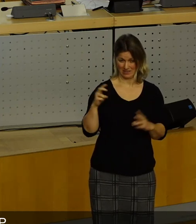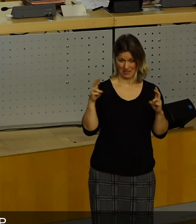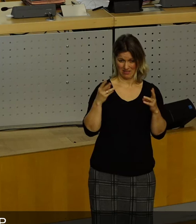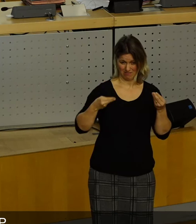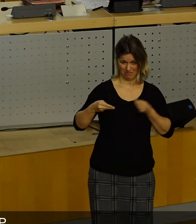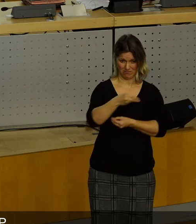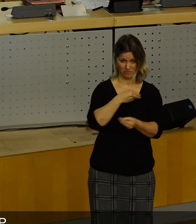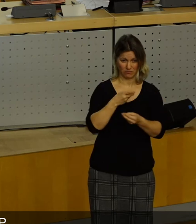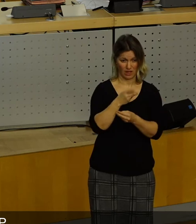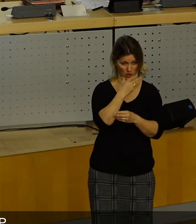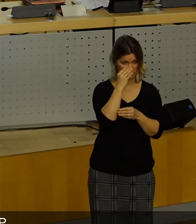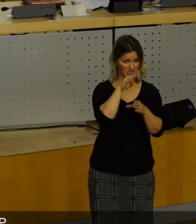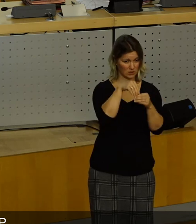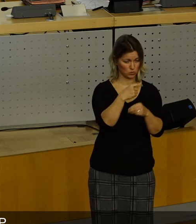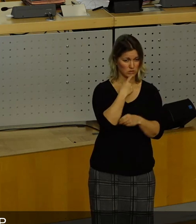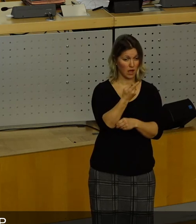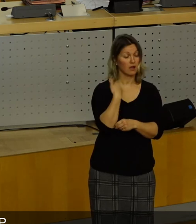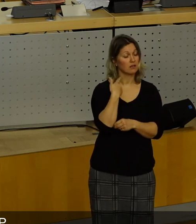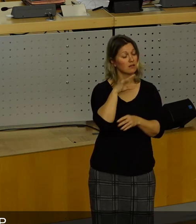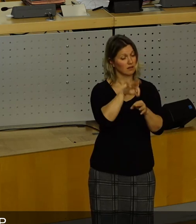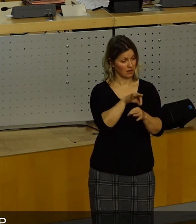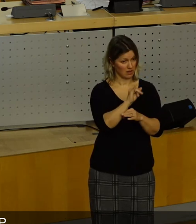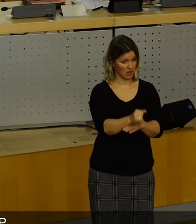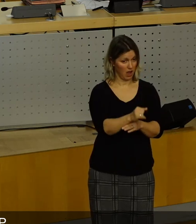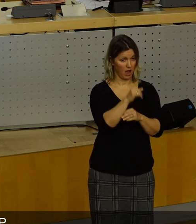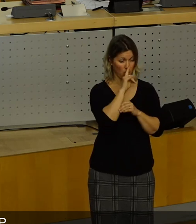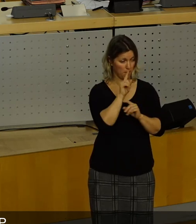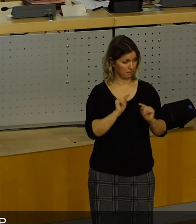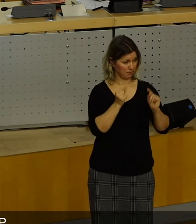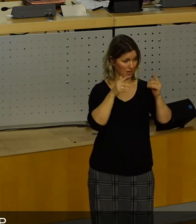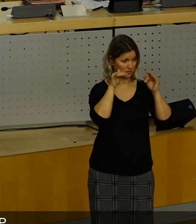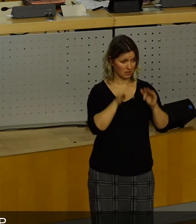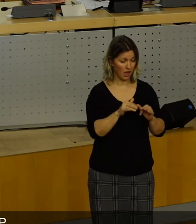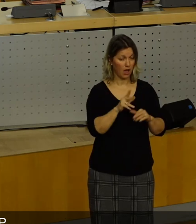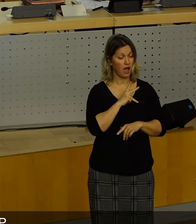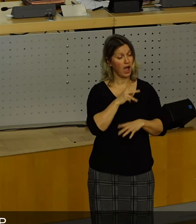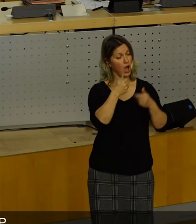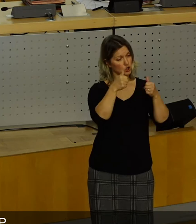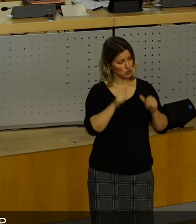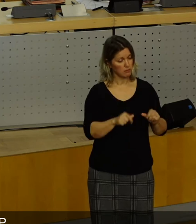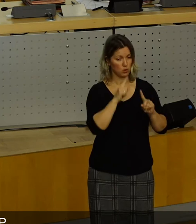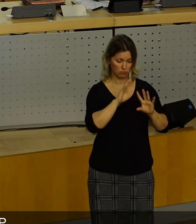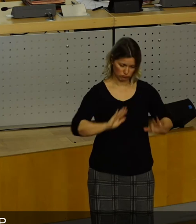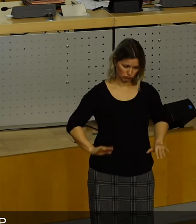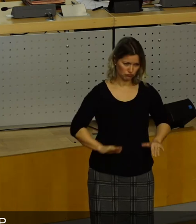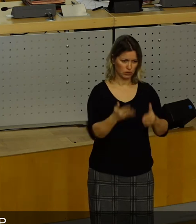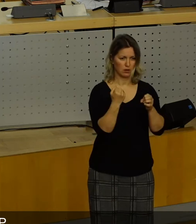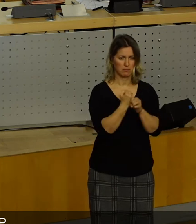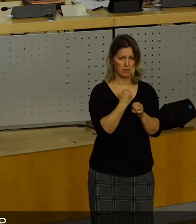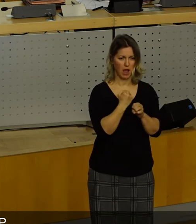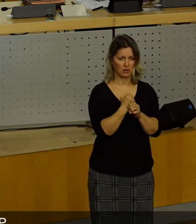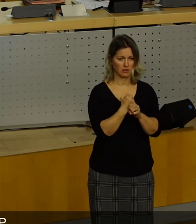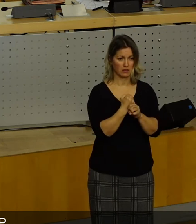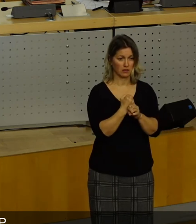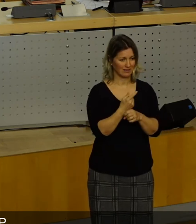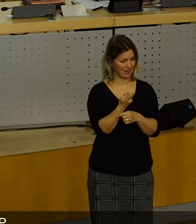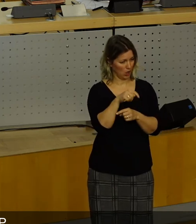gesagt haben, wir sind auch dafür, bevor man alles klärt bei den Differenzen, lass uns diese Ausschreibung auf den Weg bringen. Und nur darum geht es